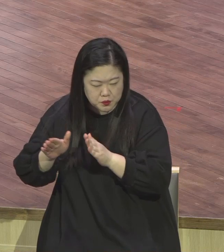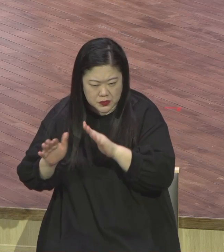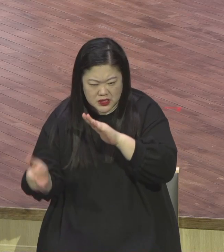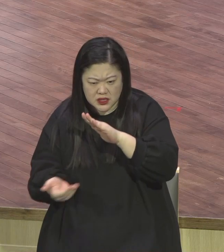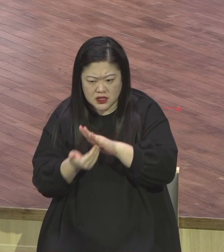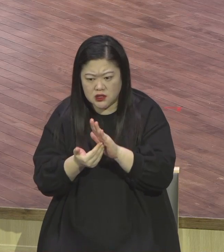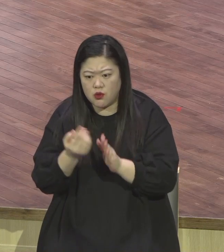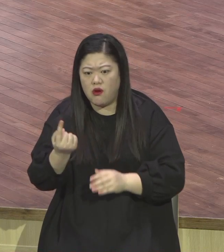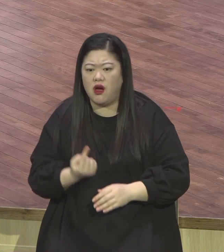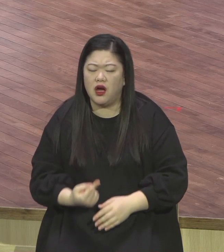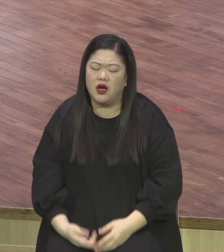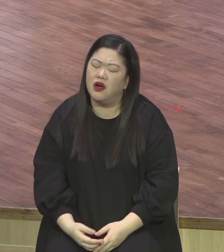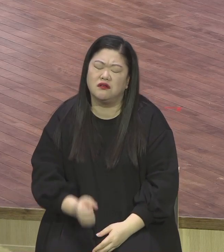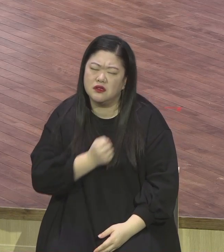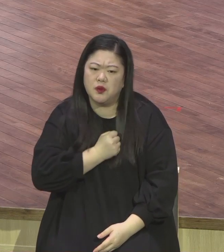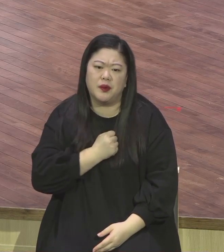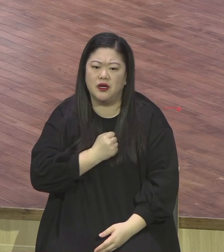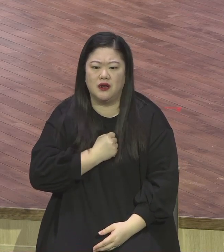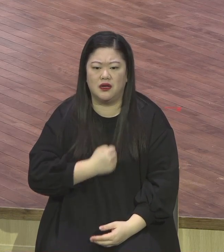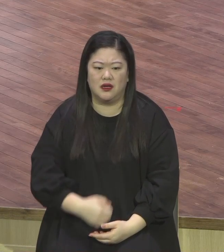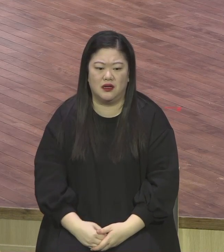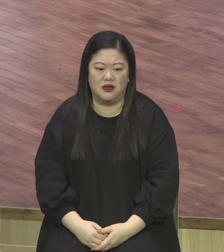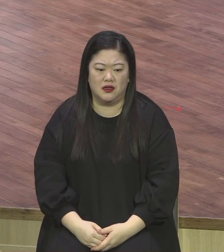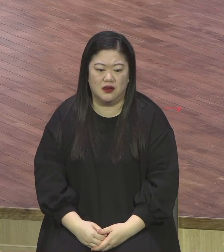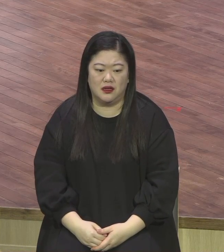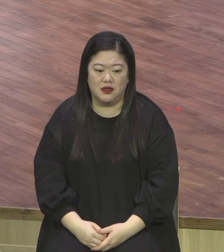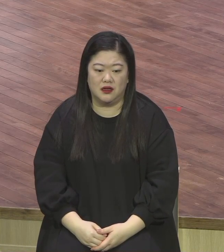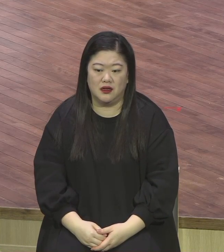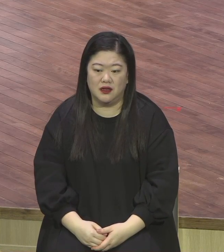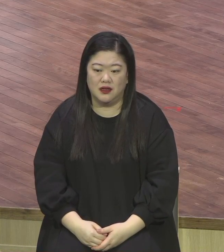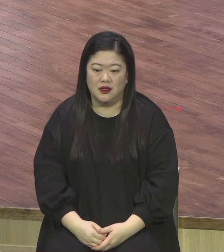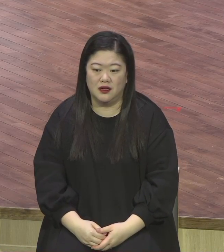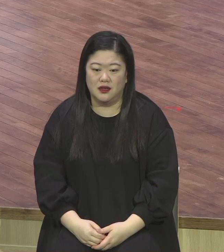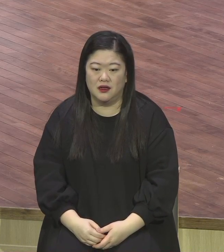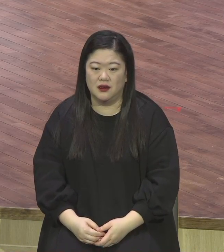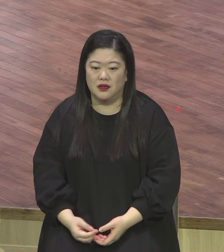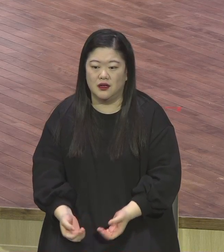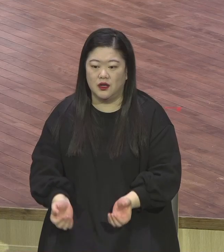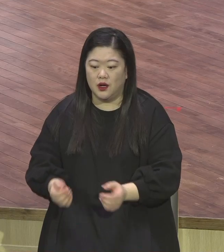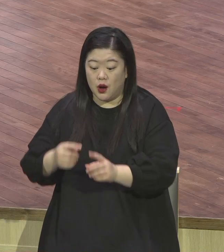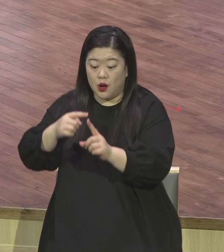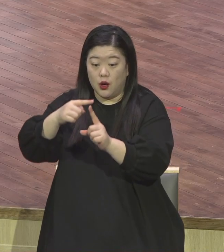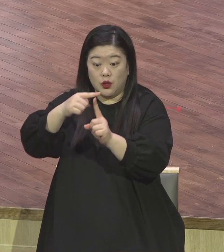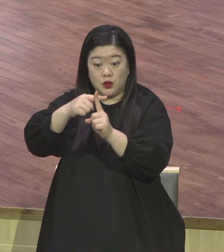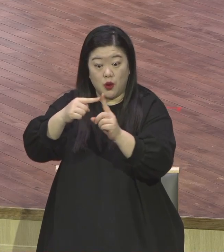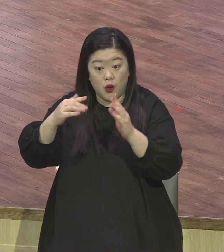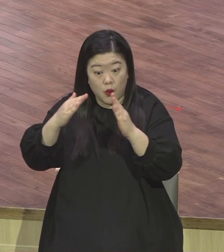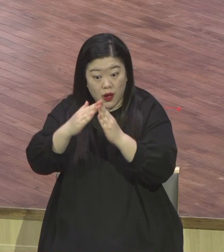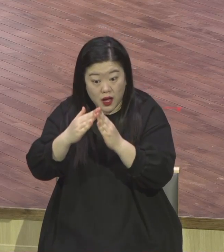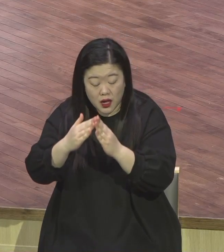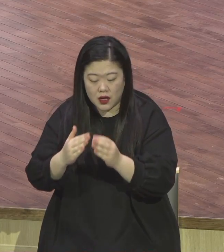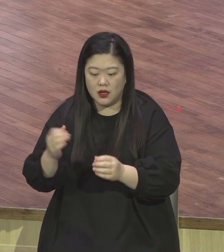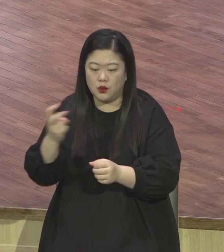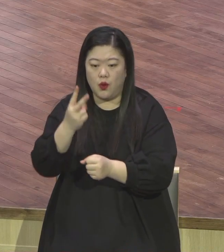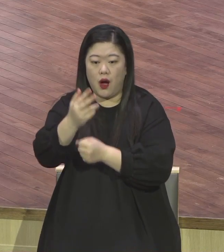결과적으로 빛과 소금의 역할을 감당하라고 그렇게 직분들을 조언하는데